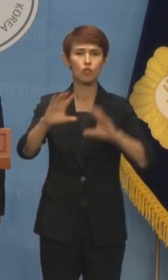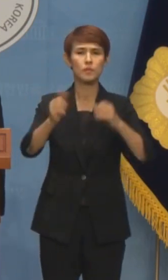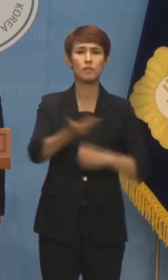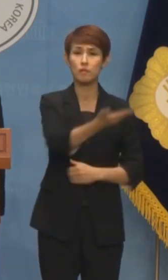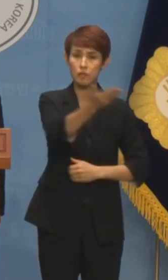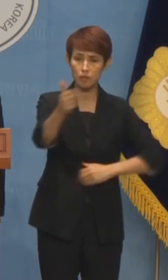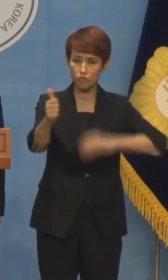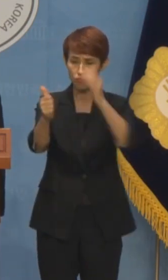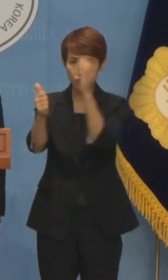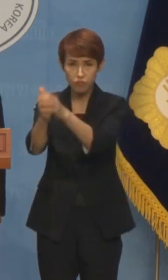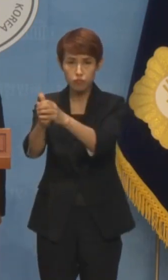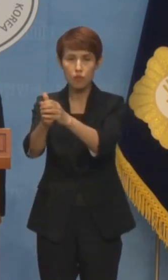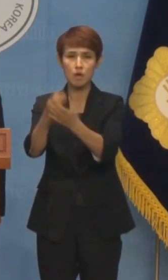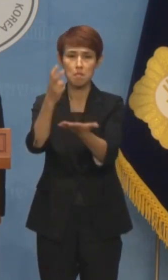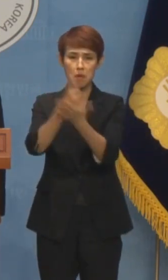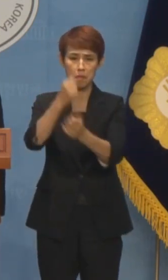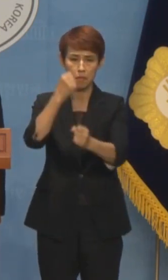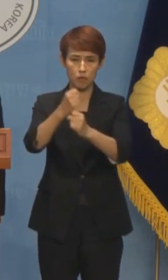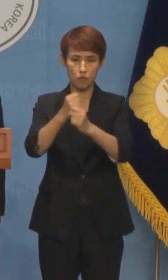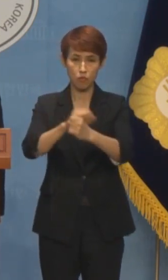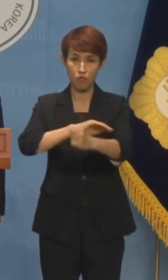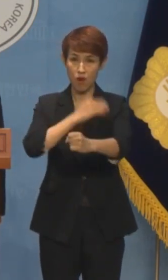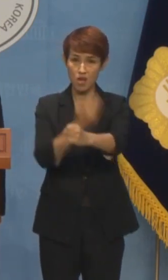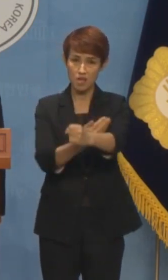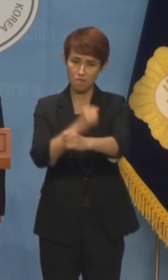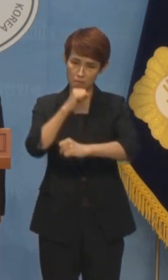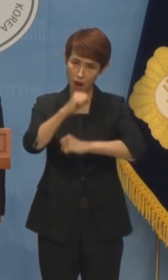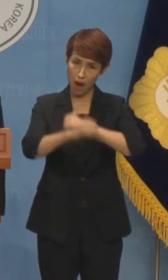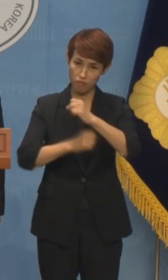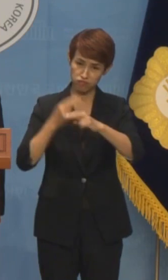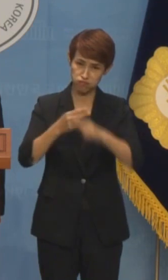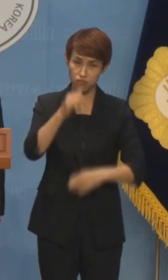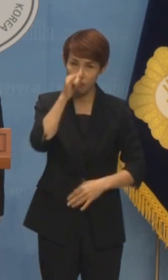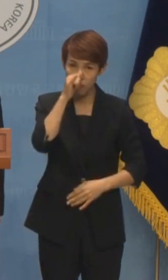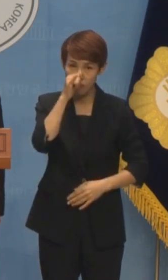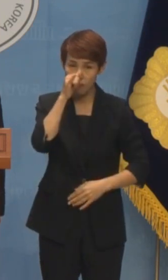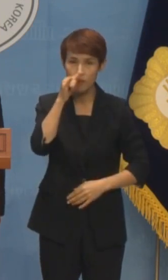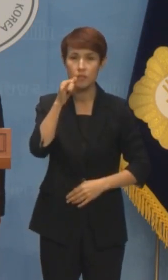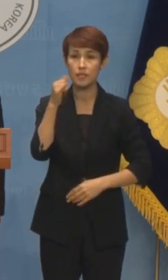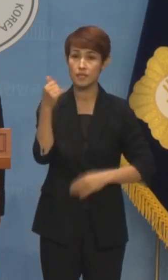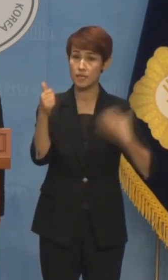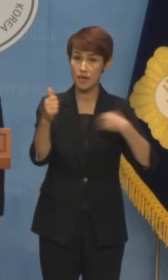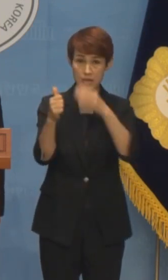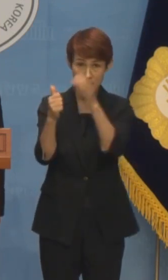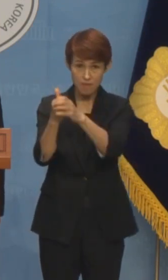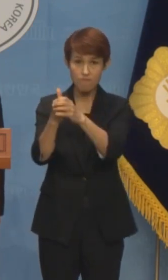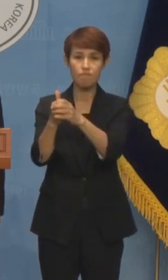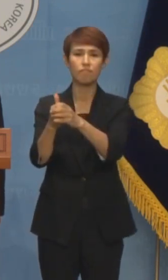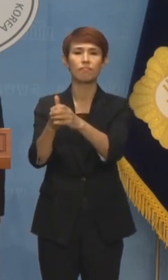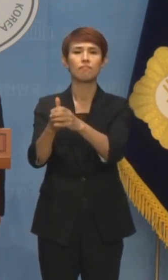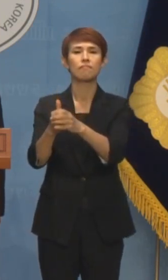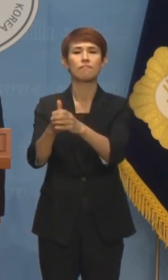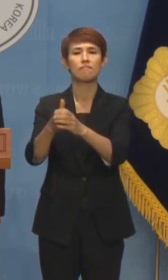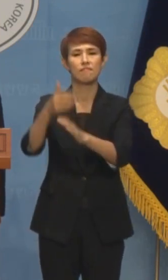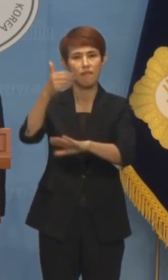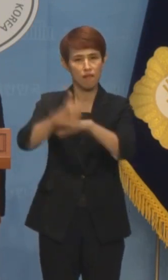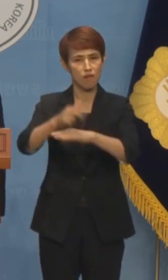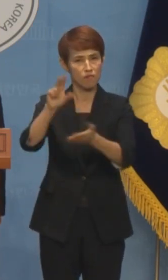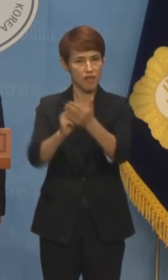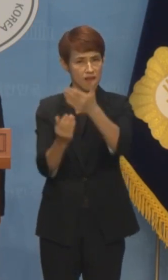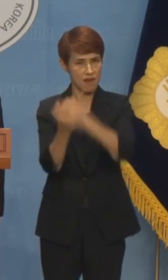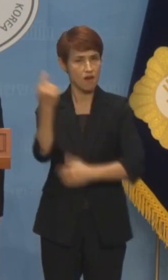부여하신 입법 권력의 남령에 대한 대가와 그 책임에서 결코 자유로울 수